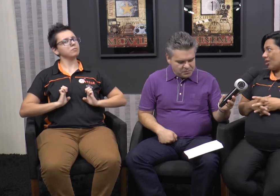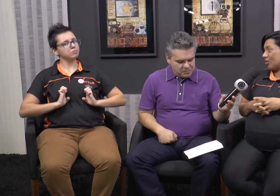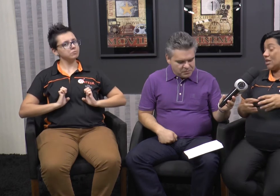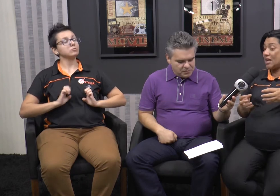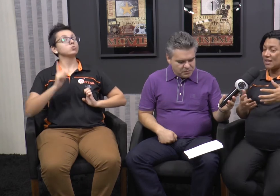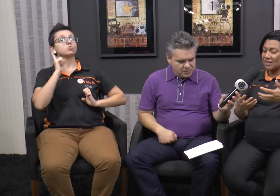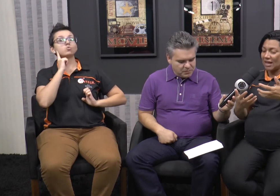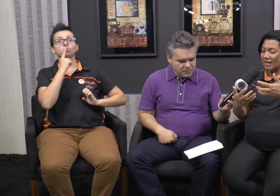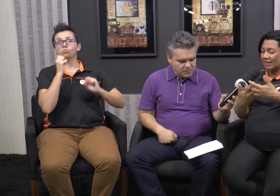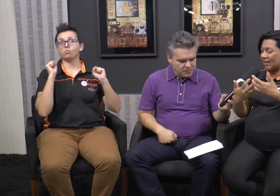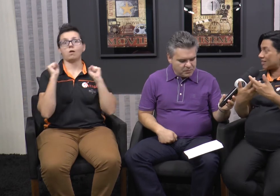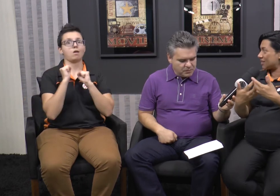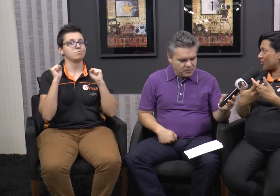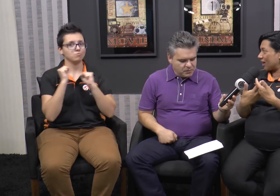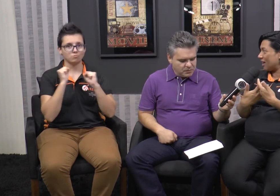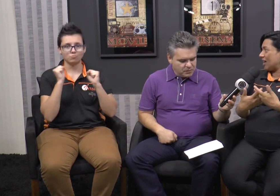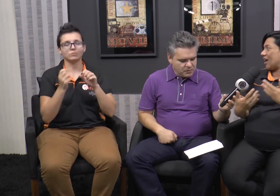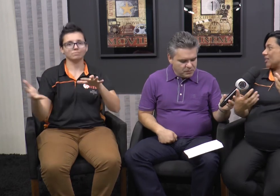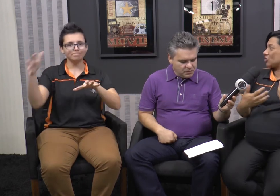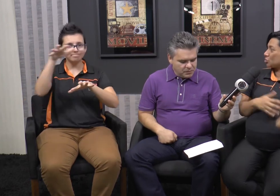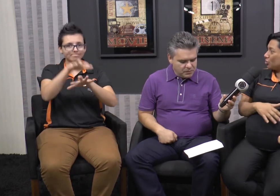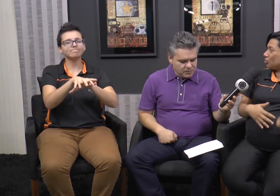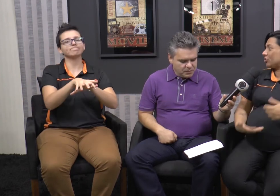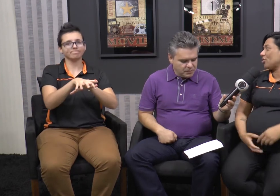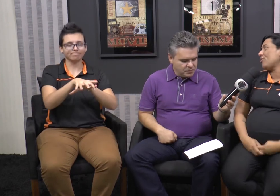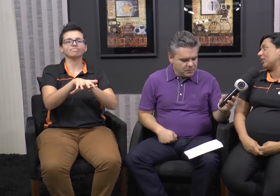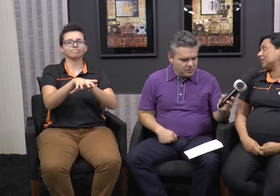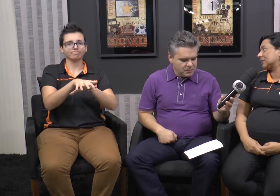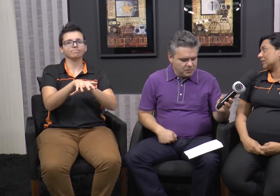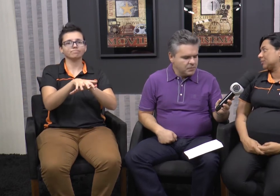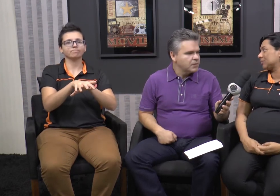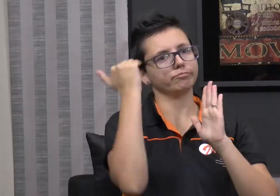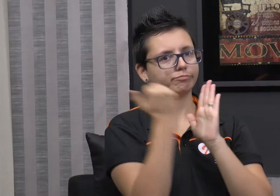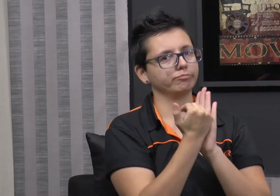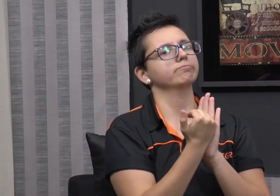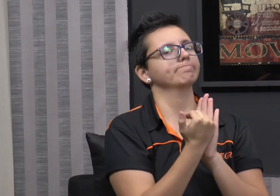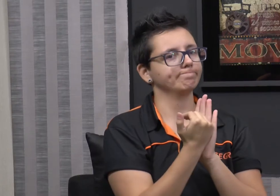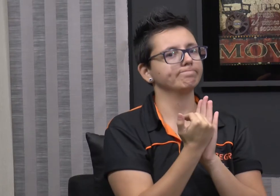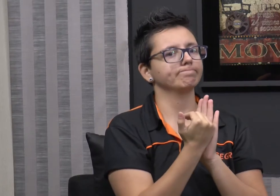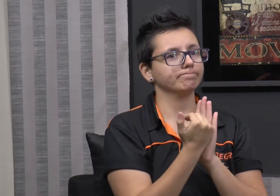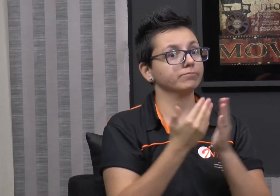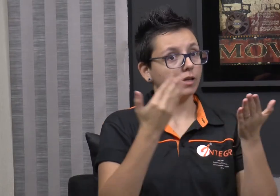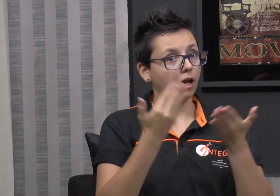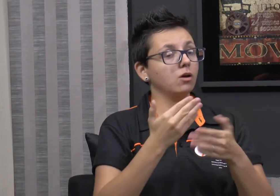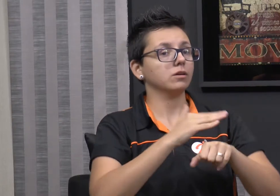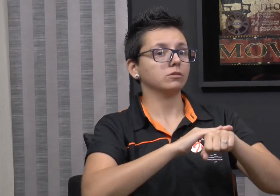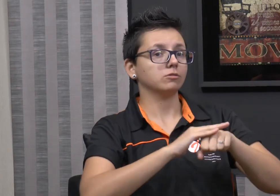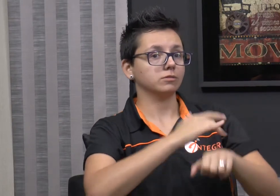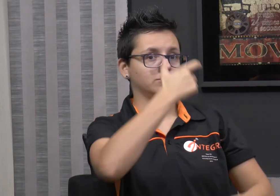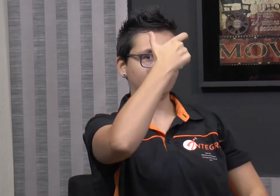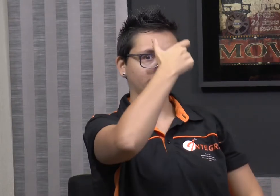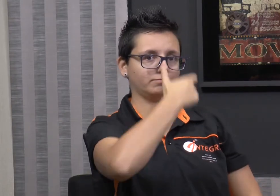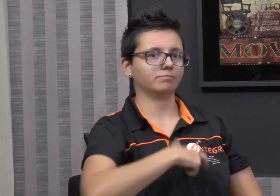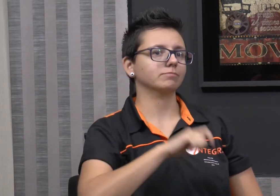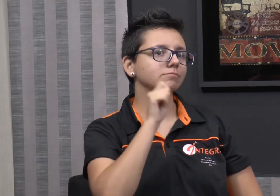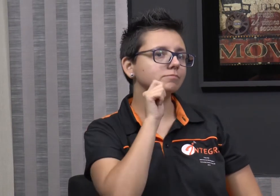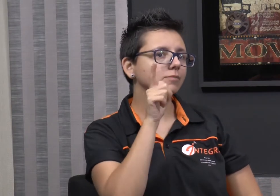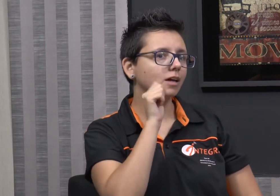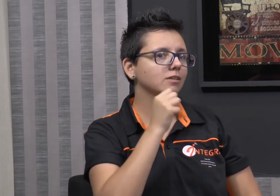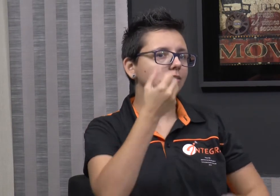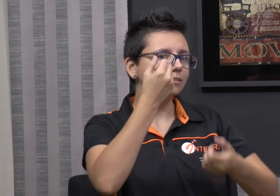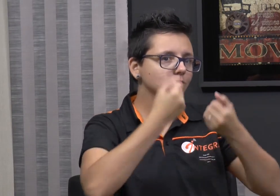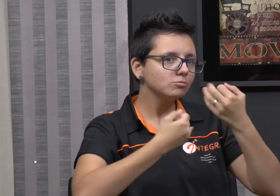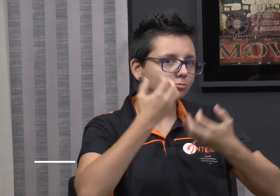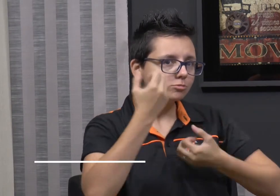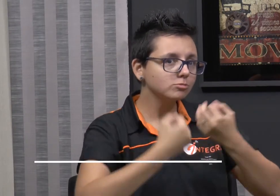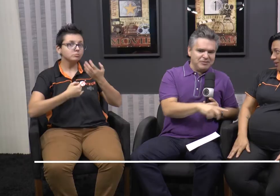surdos adoram. E essa integração, né? Entre surdos e ouvintes. Eu vou conversar com a Aline agora um pouquinho. Agora você vai passar a fazer a